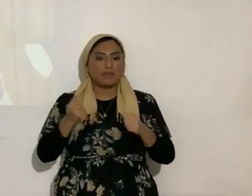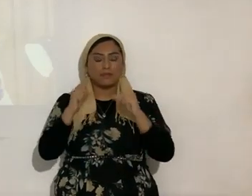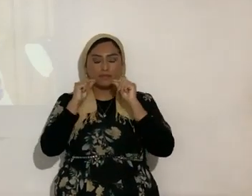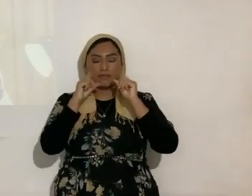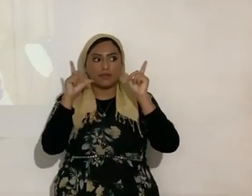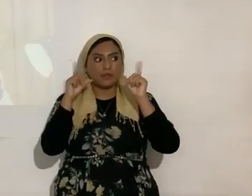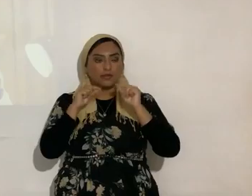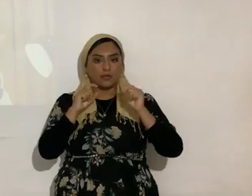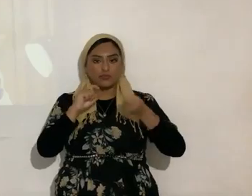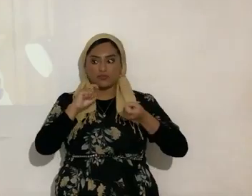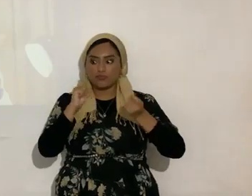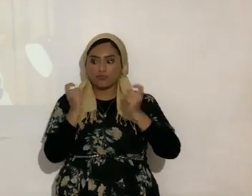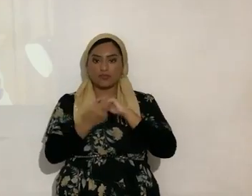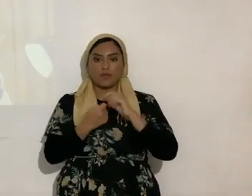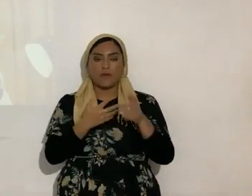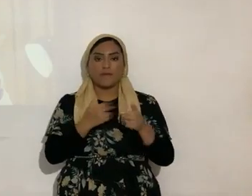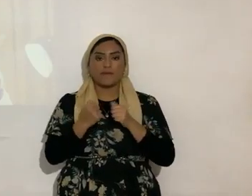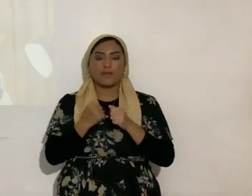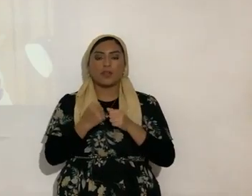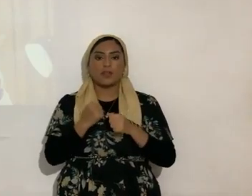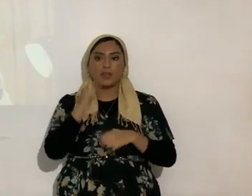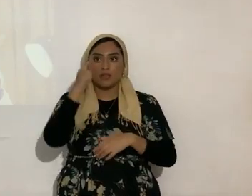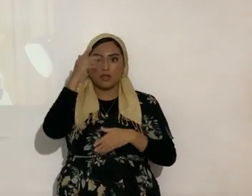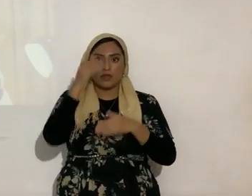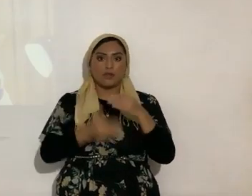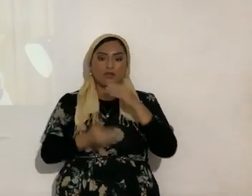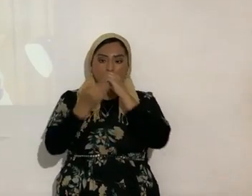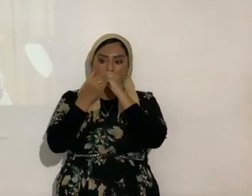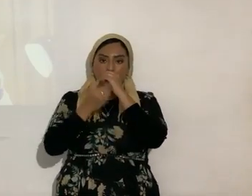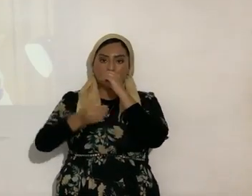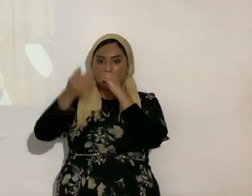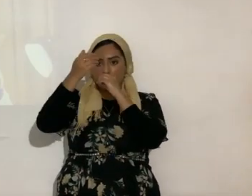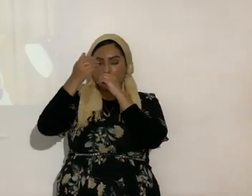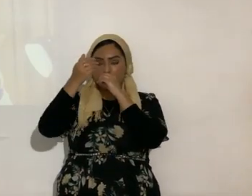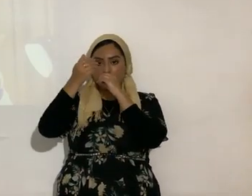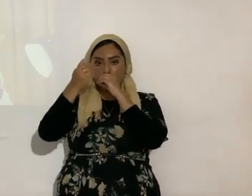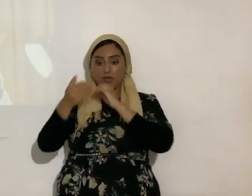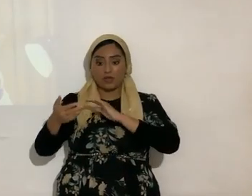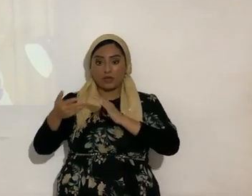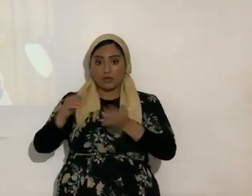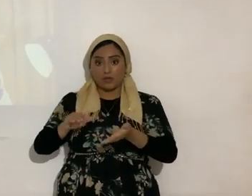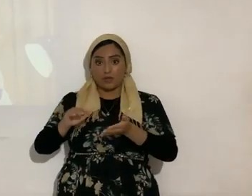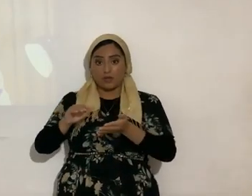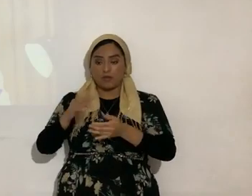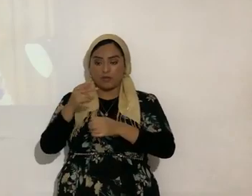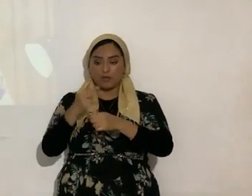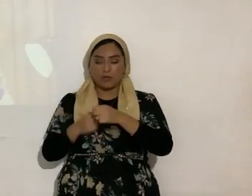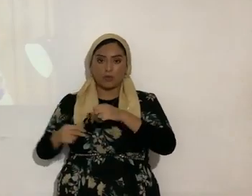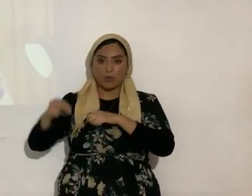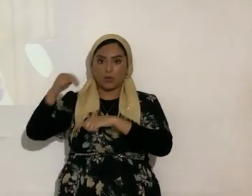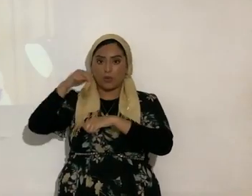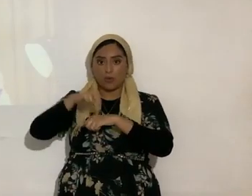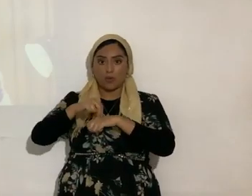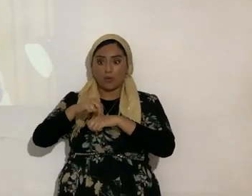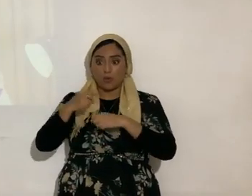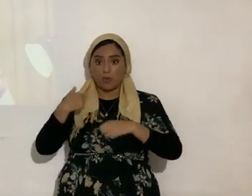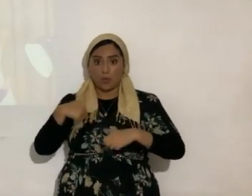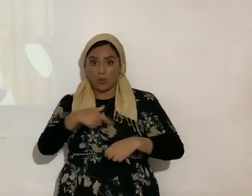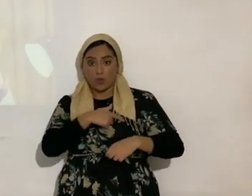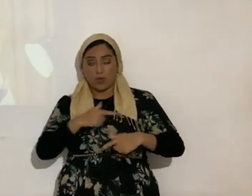y cerrar de ojos, a la final trompeta, porque se tocará la trompeta de los muertos en Yahshua, resucitarán primero, luego nosotros que vivimos seremos